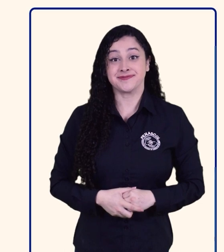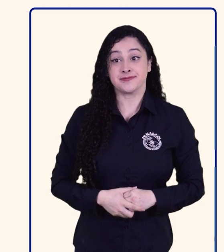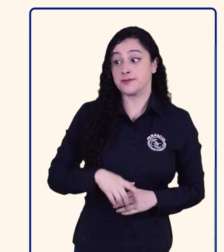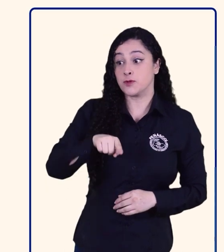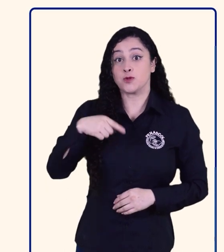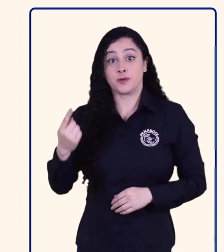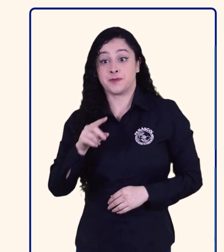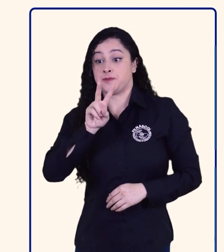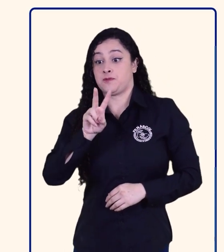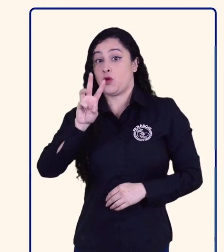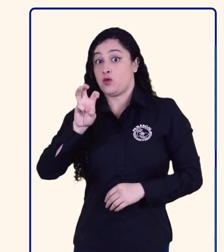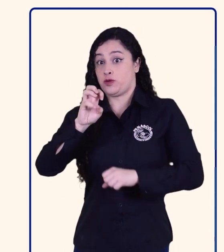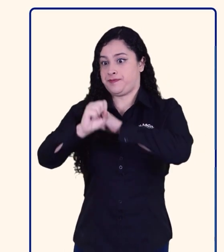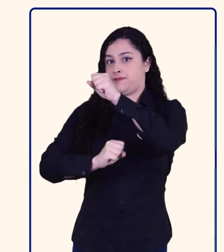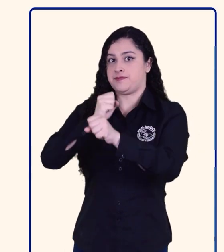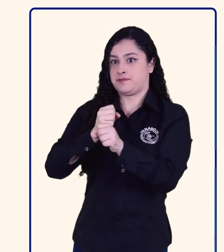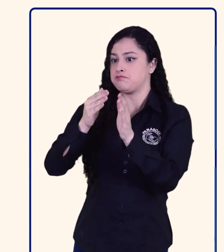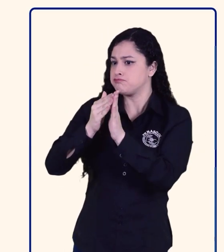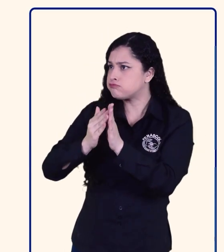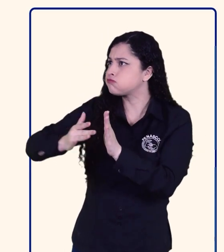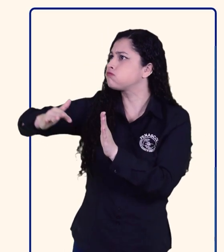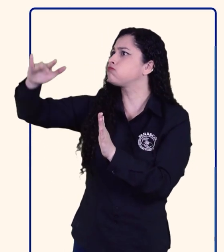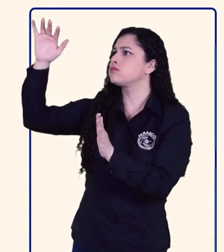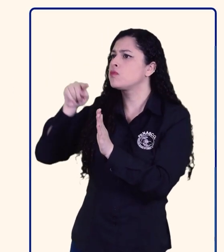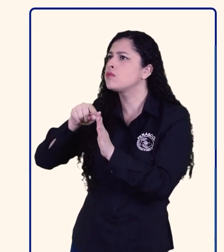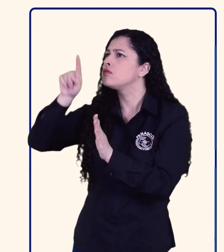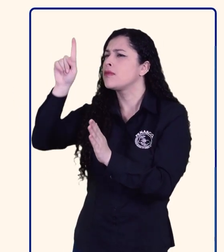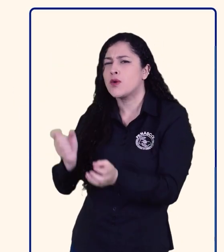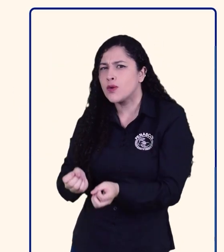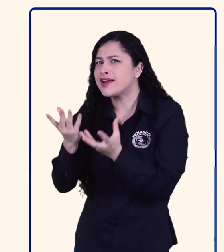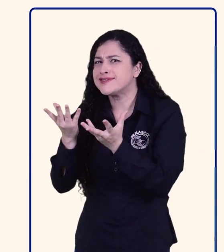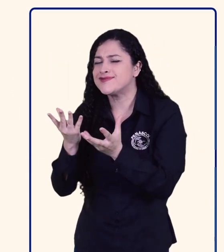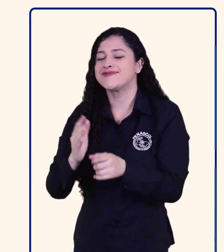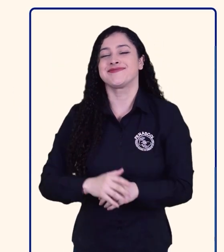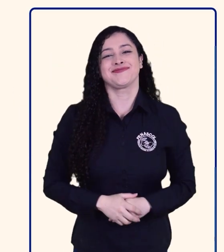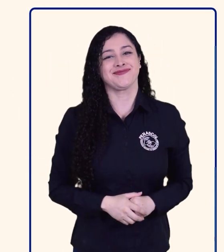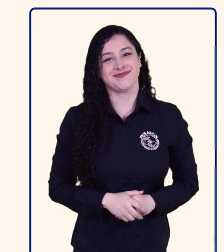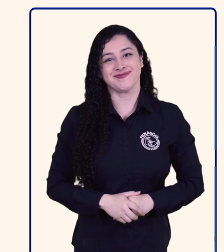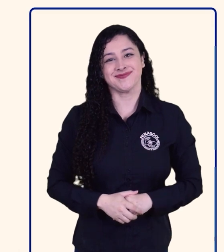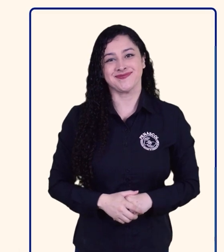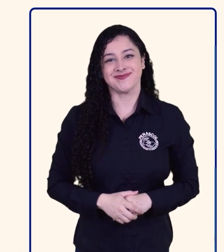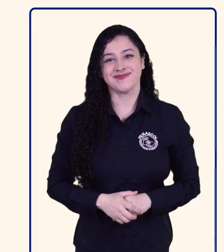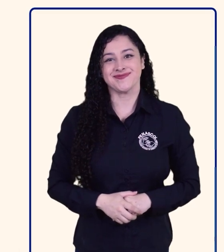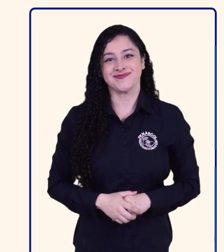Mayores de 28 años 419 usuarios